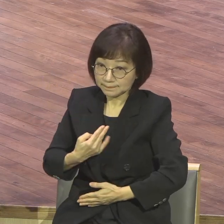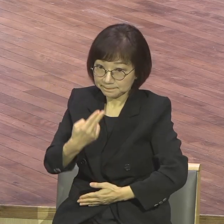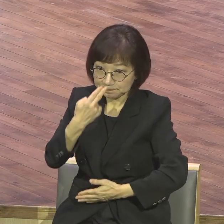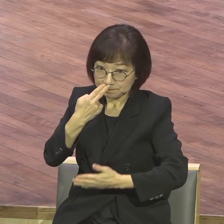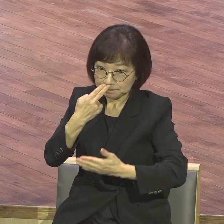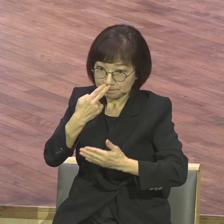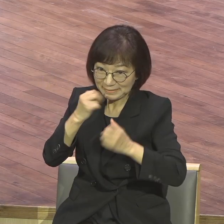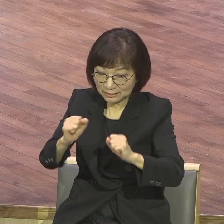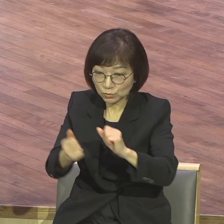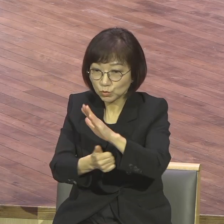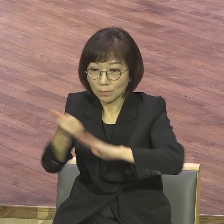받고 주실 것이다.